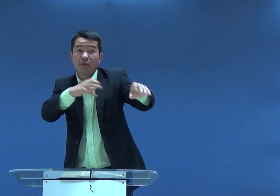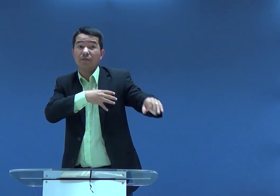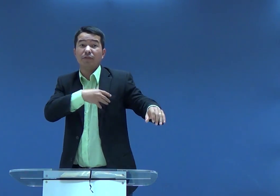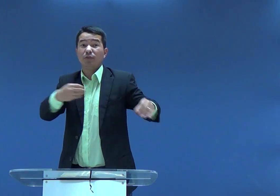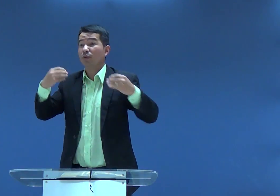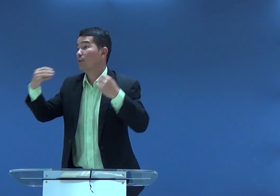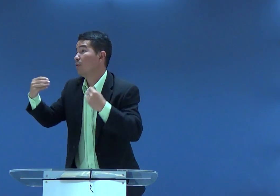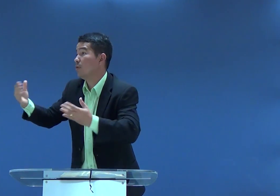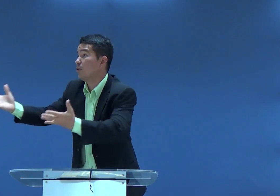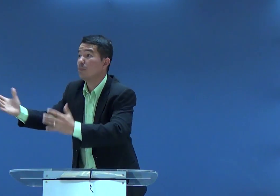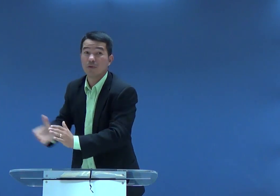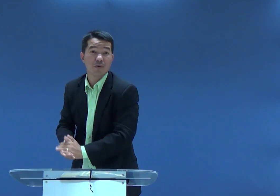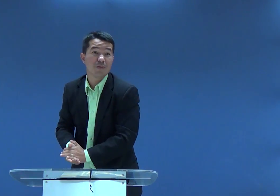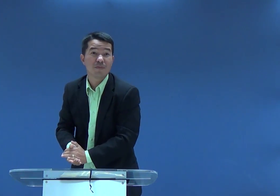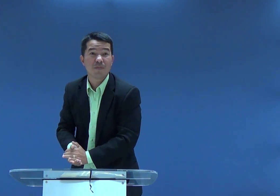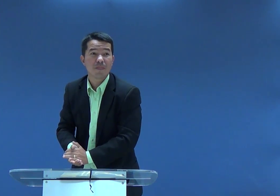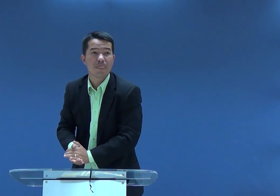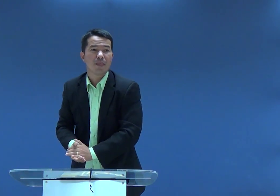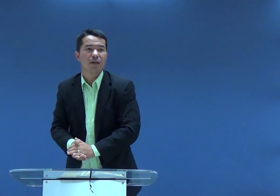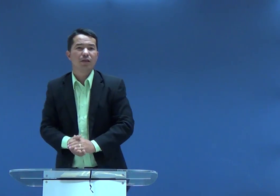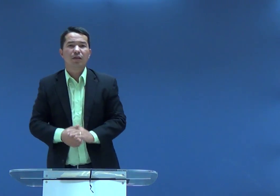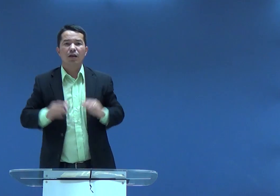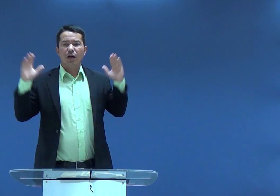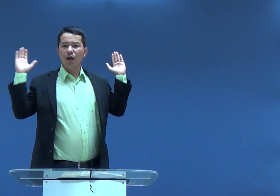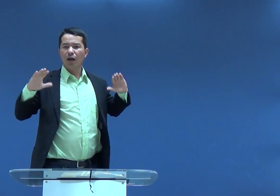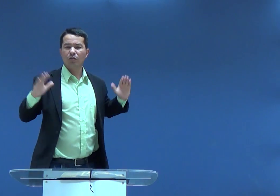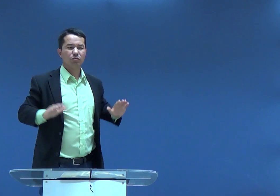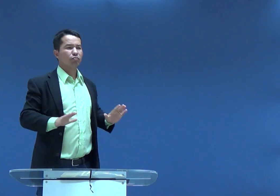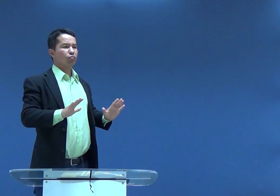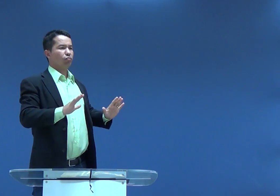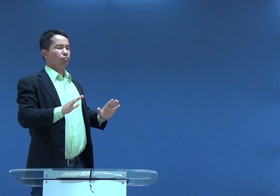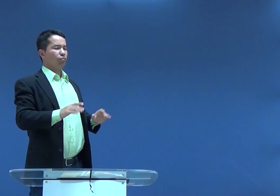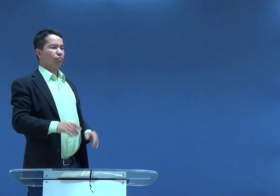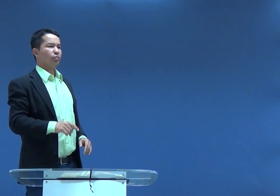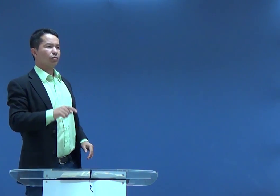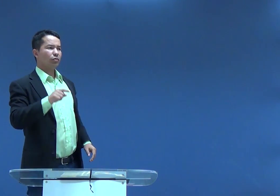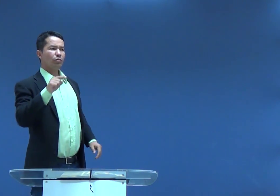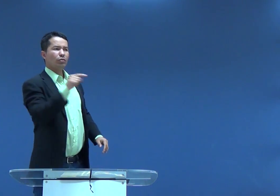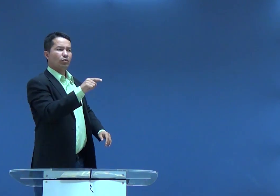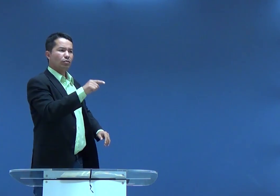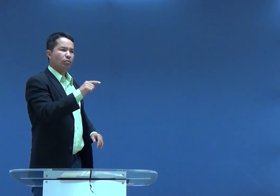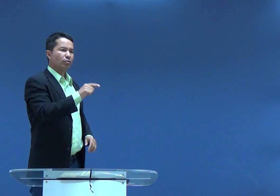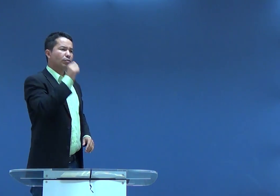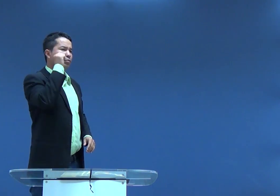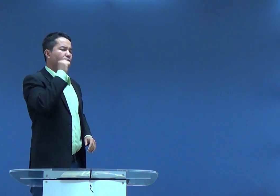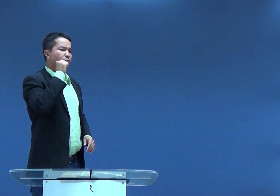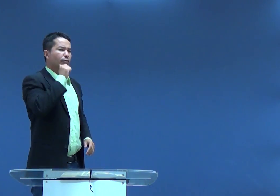Como é que vai ser isso? O que vai acontecer? Não tenha uma calma.